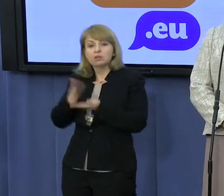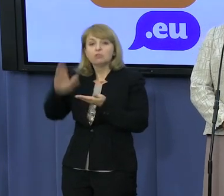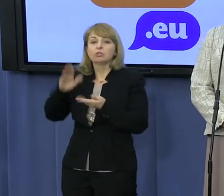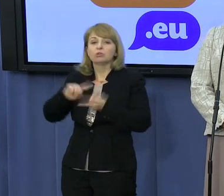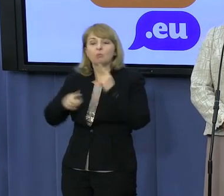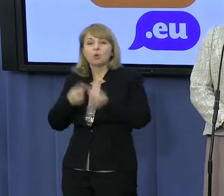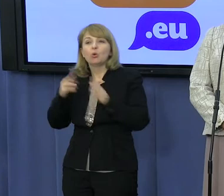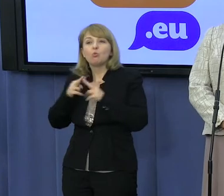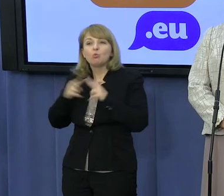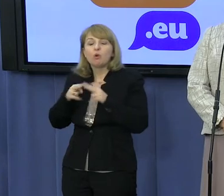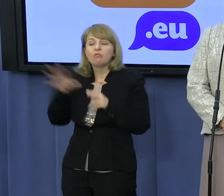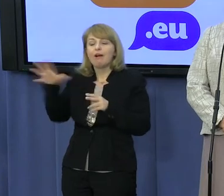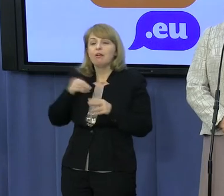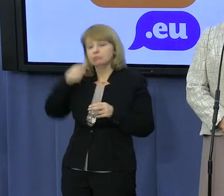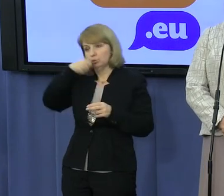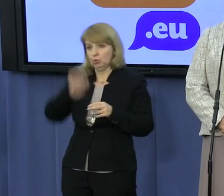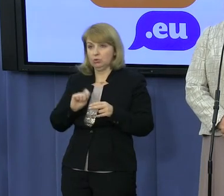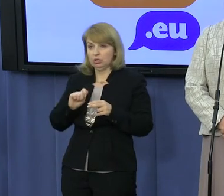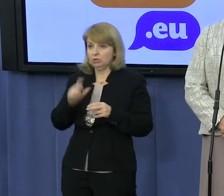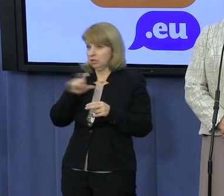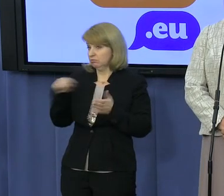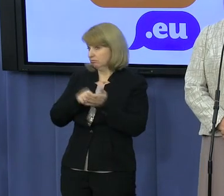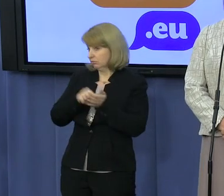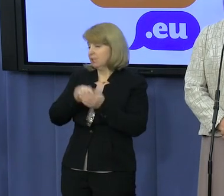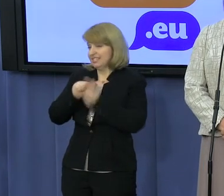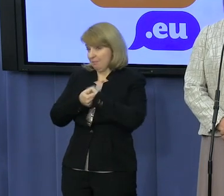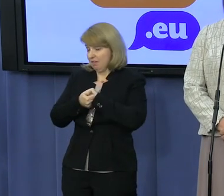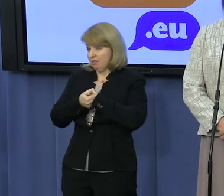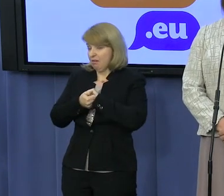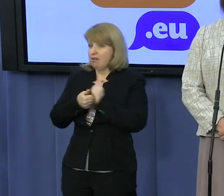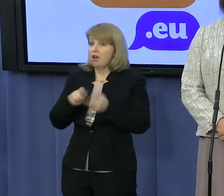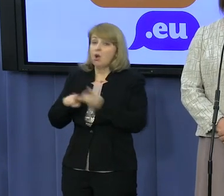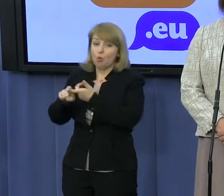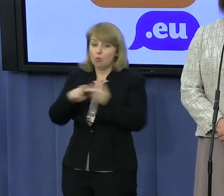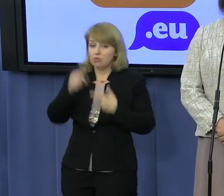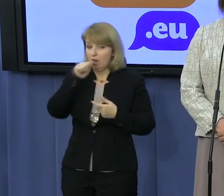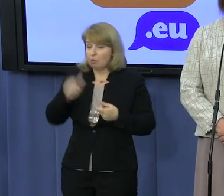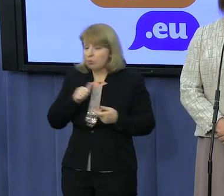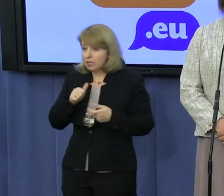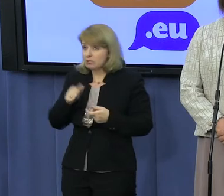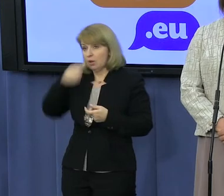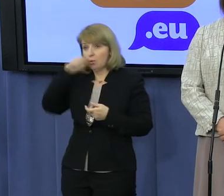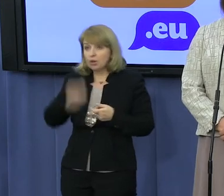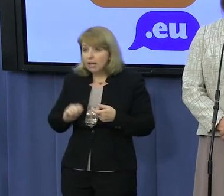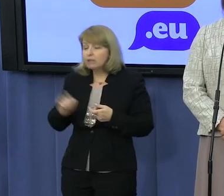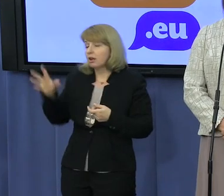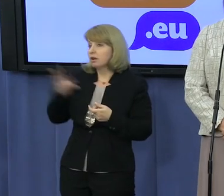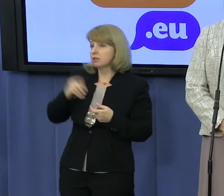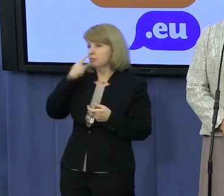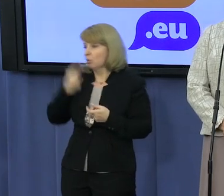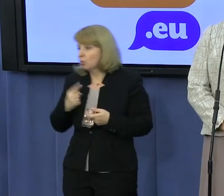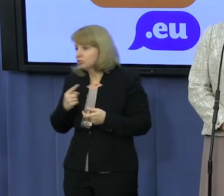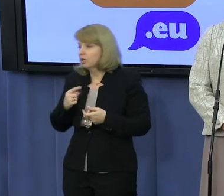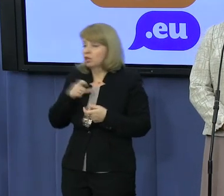stowarzyszeniowej z Ukrainą. Czy to w jakiś sposób zmienia relacje Unia-Rosja-Unia-Ukraina? Czy to dla kogoś ma tak